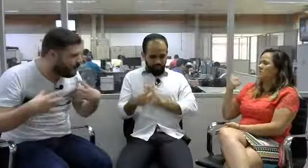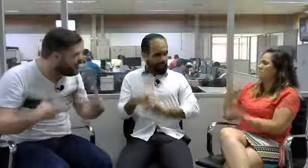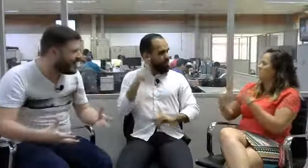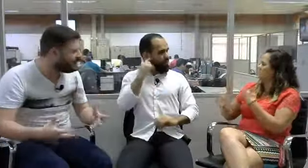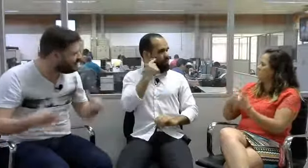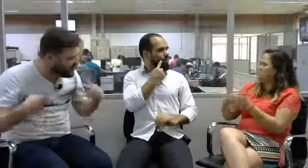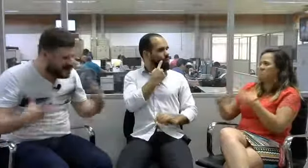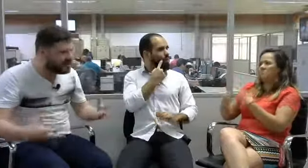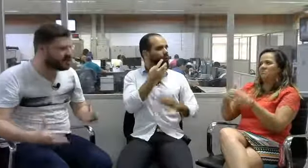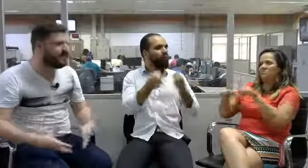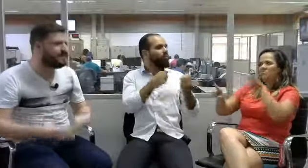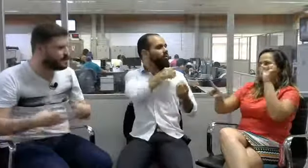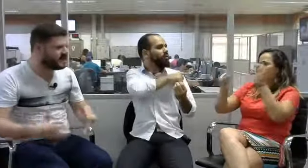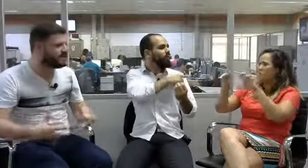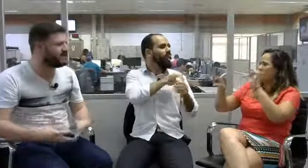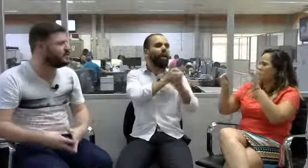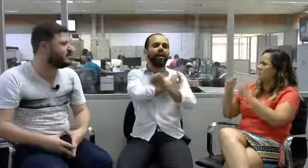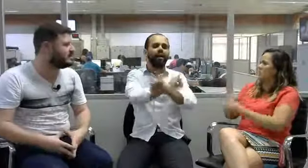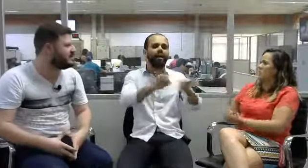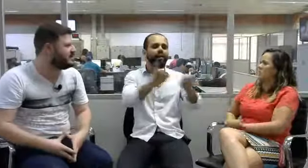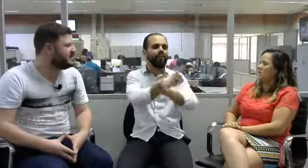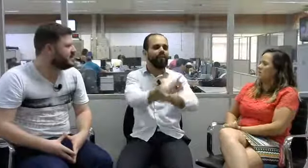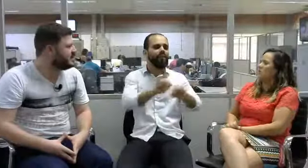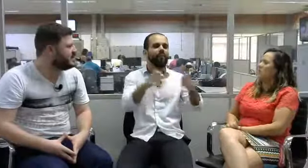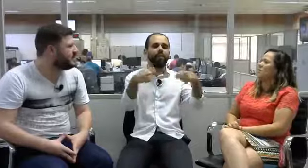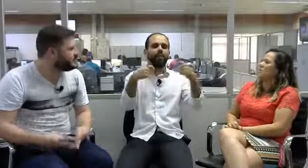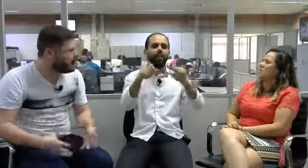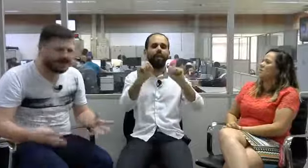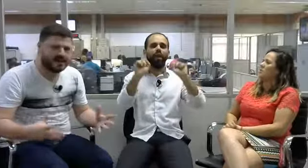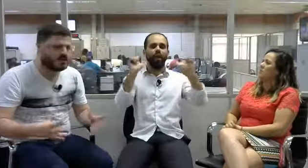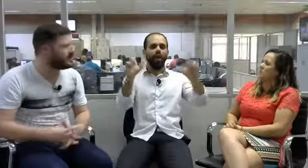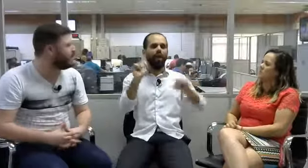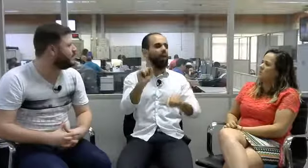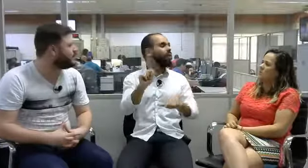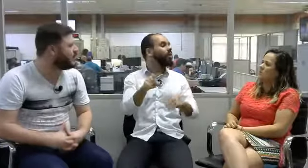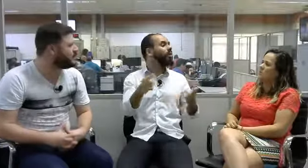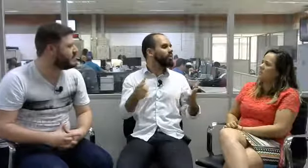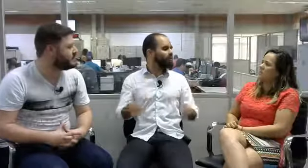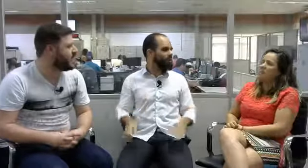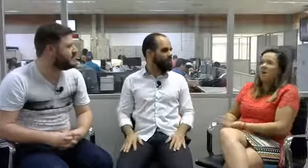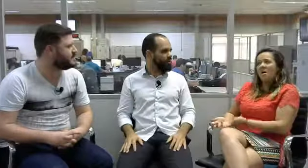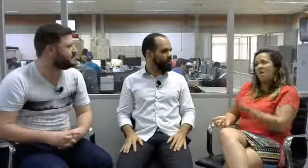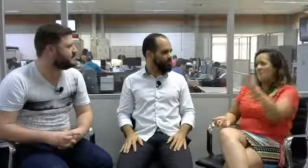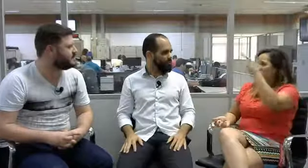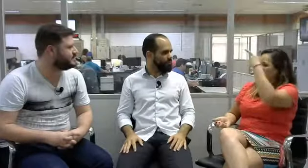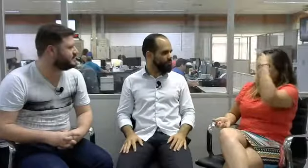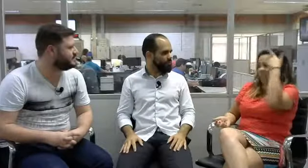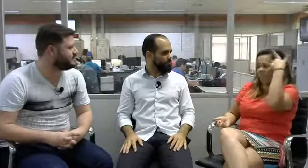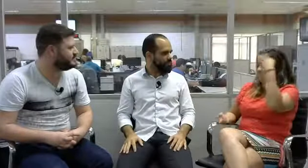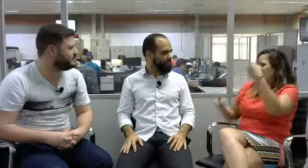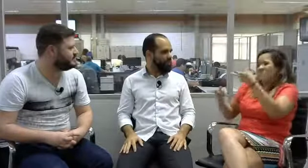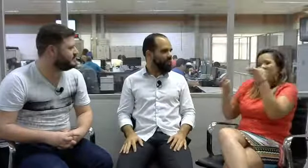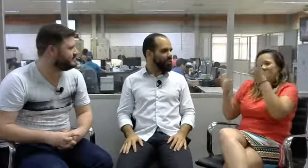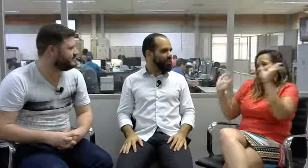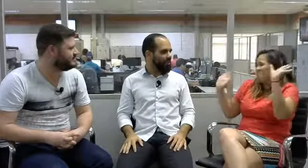recado que ela deixa aí para as pessoas sobre essa inclusão tão necessária. Então,